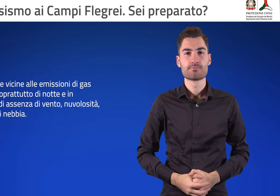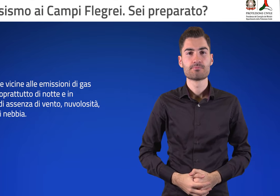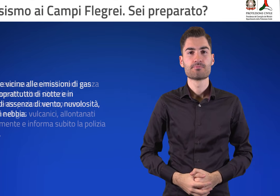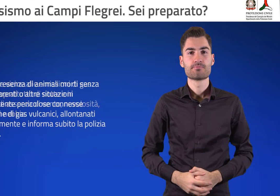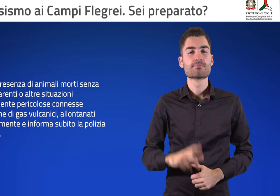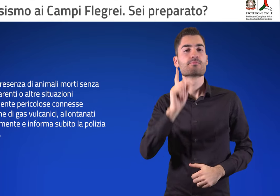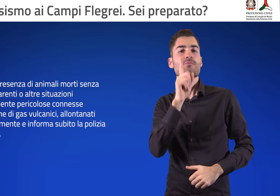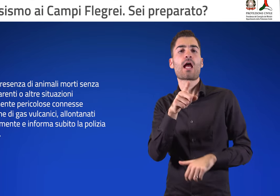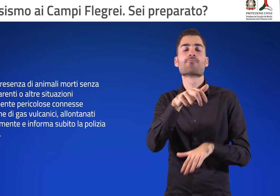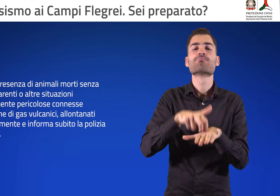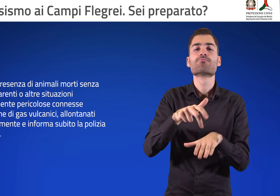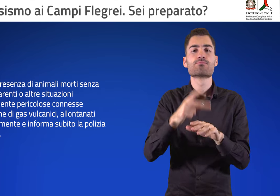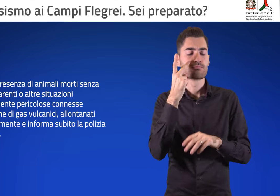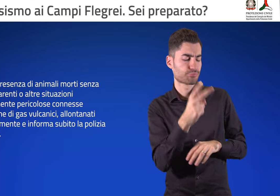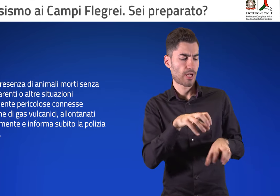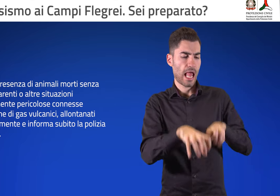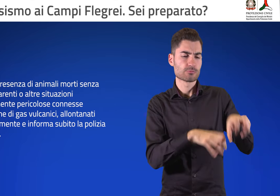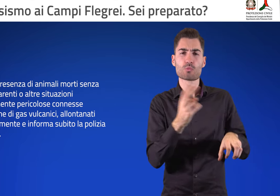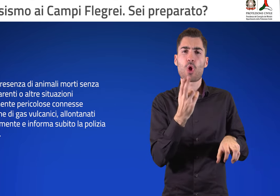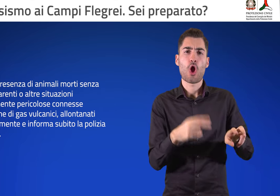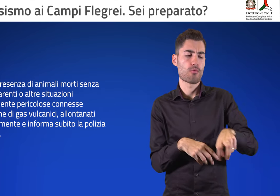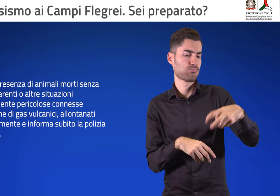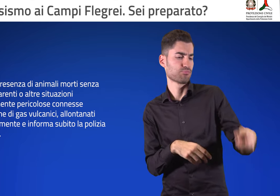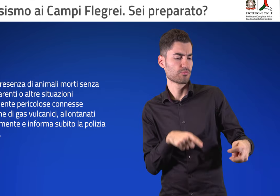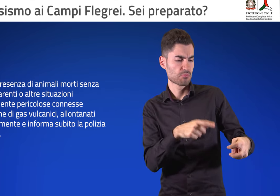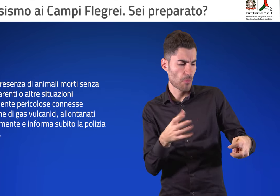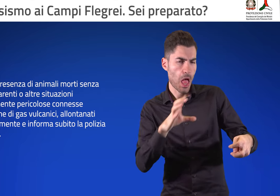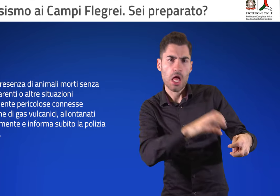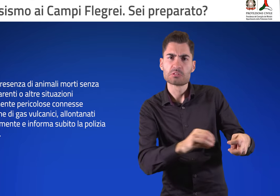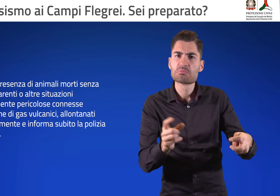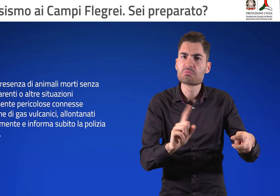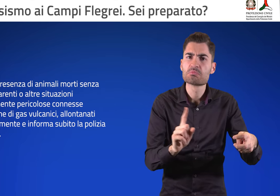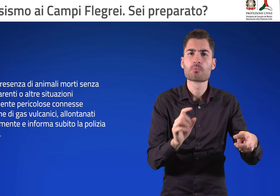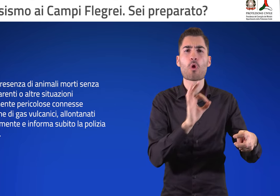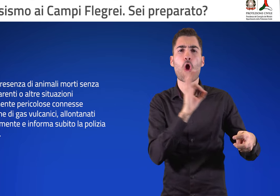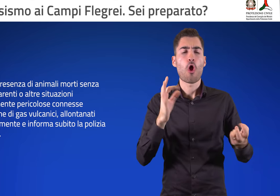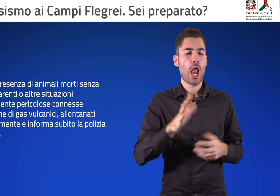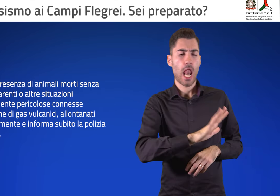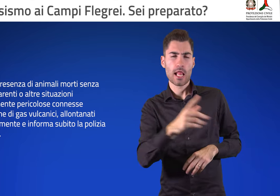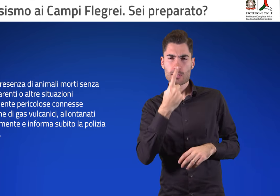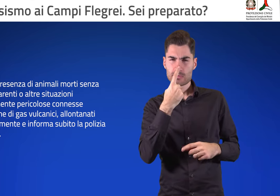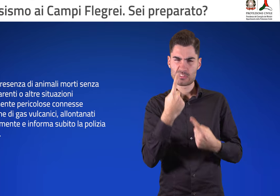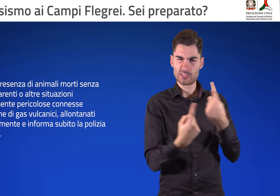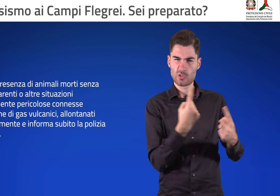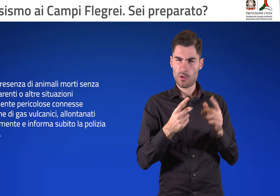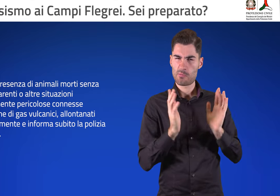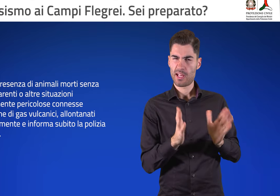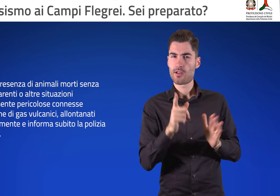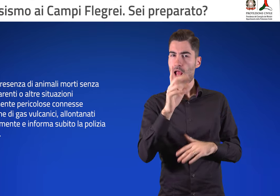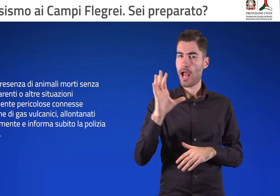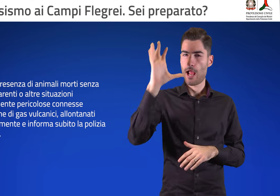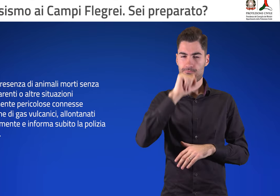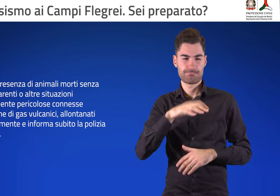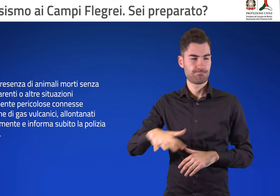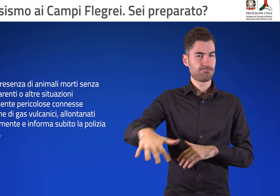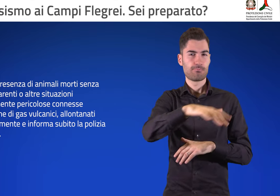Se noti la presenza di animali morti senza motivi apparenti o altre situazioni potenzialmente pericolose, connesse